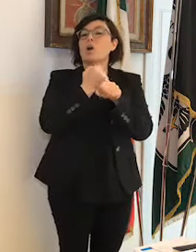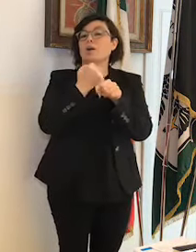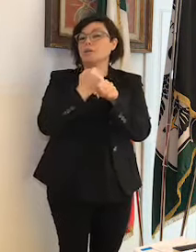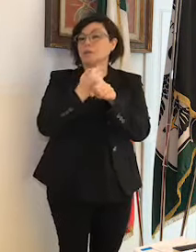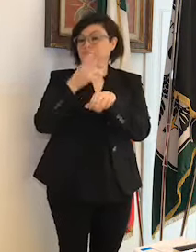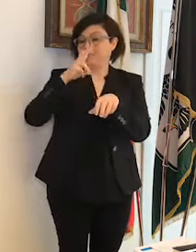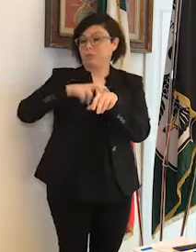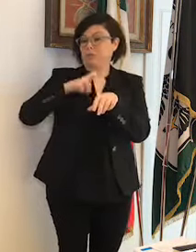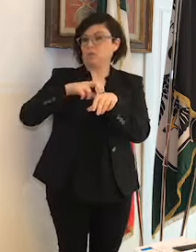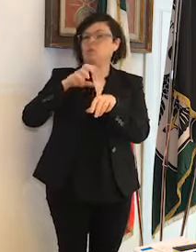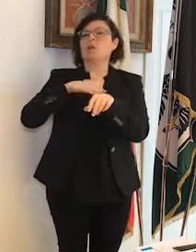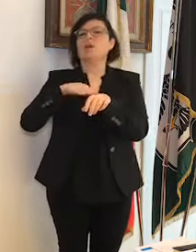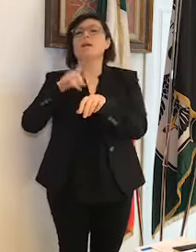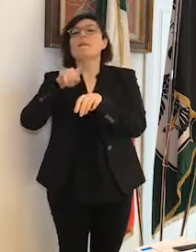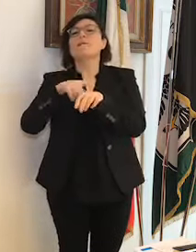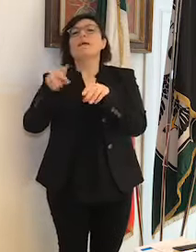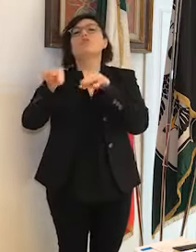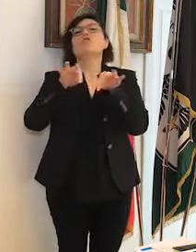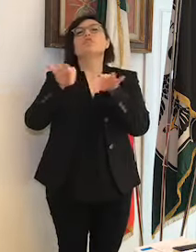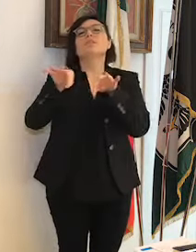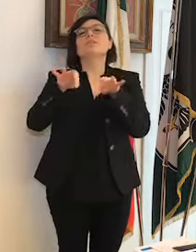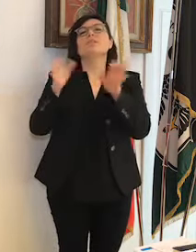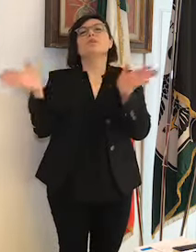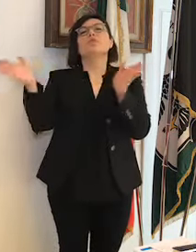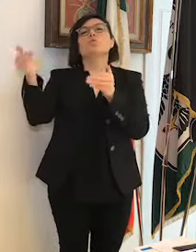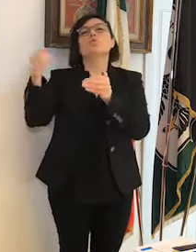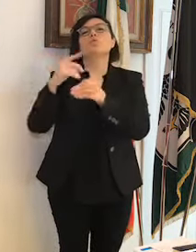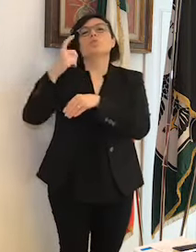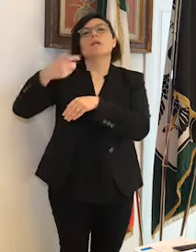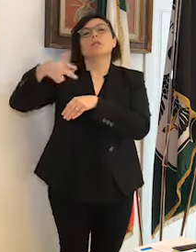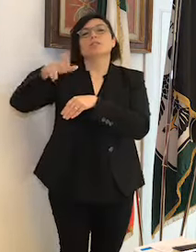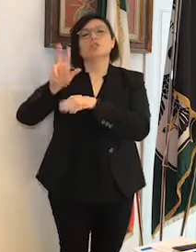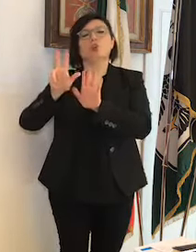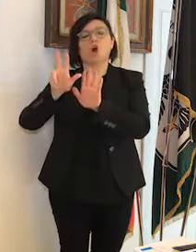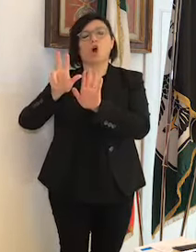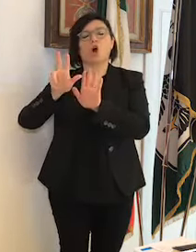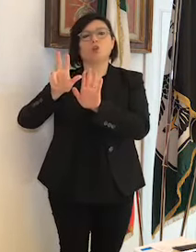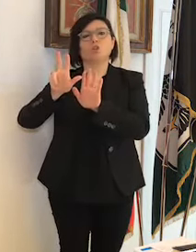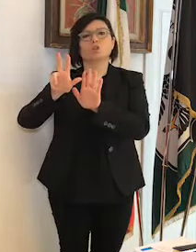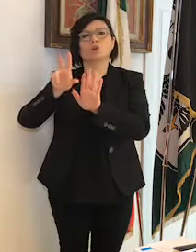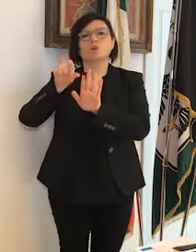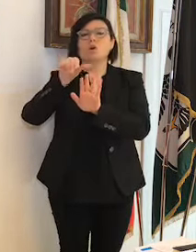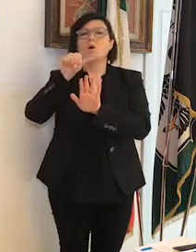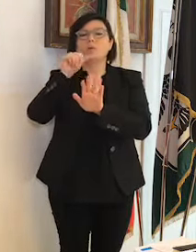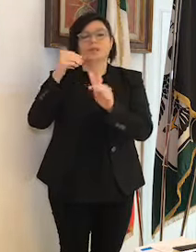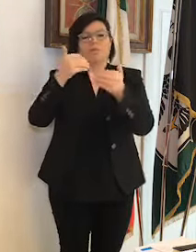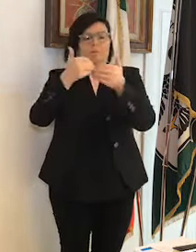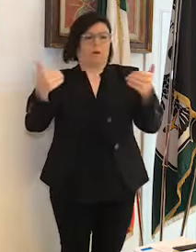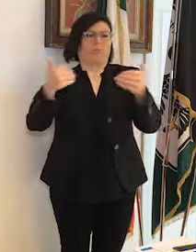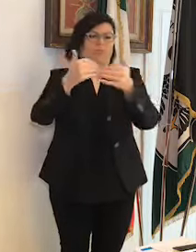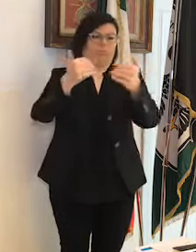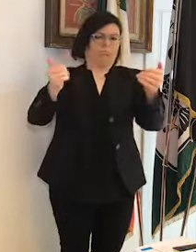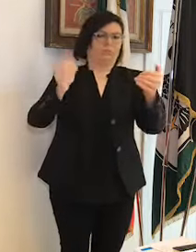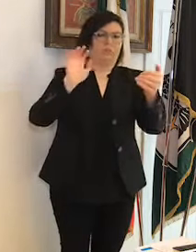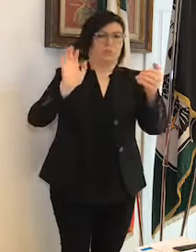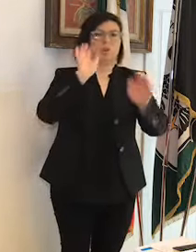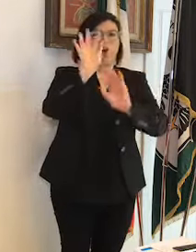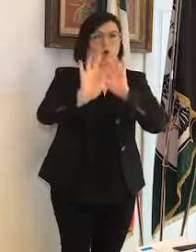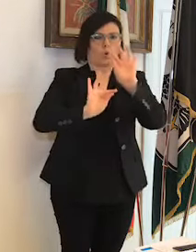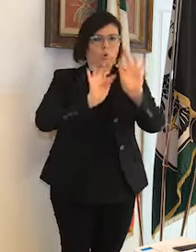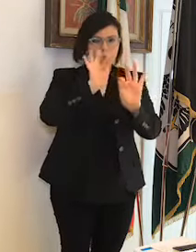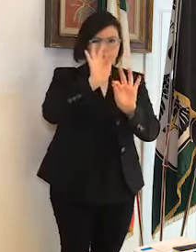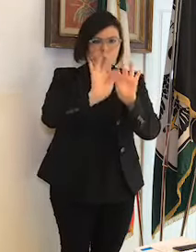del G8 e bisogna anche distinguere la cura